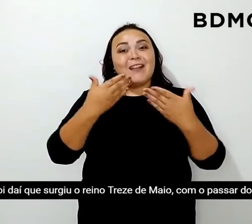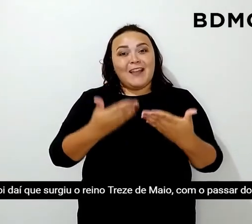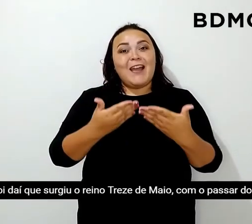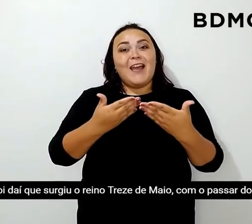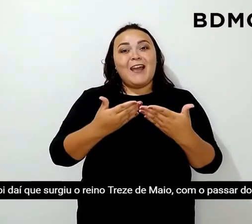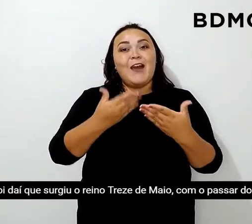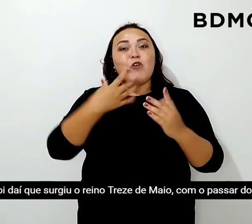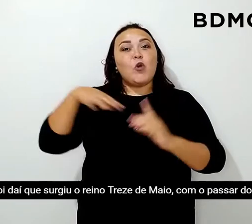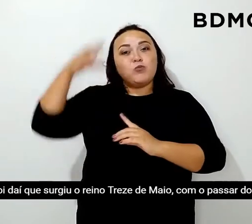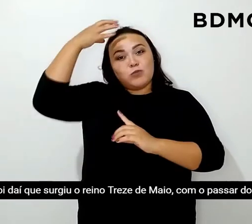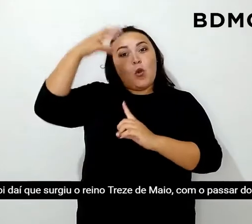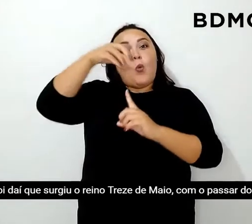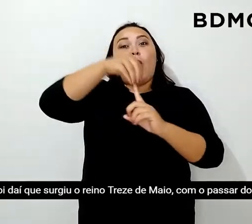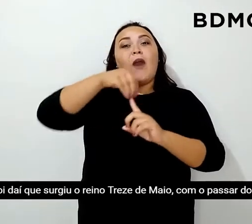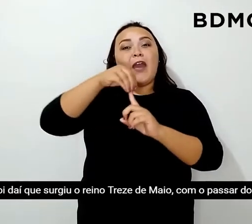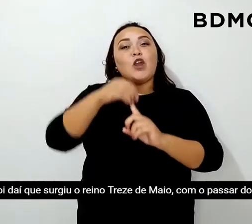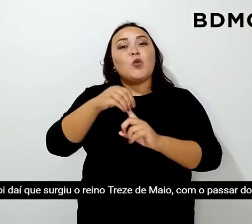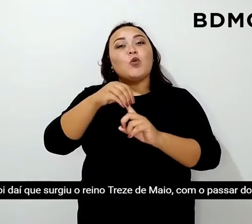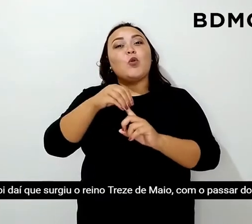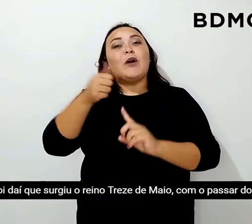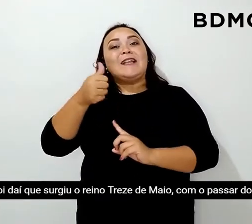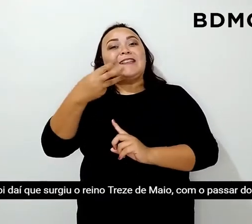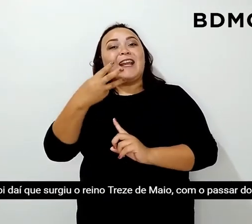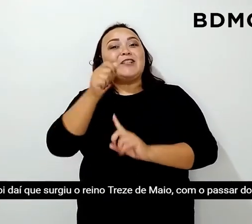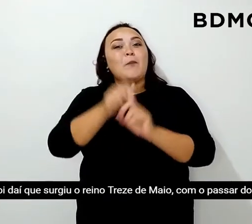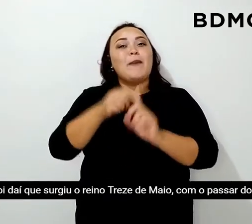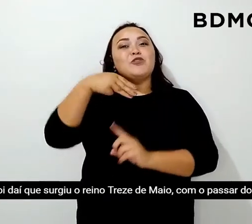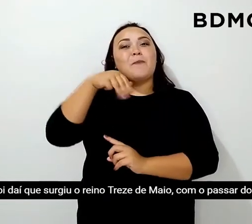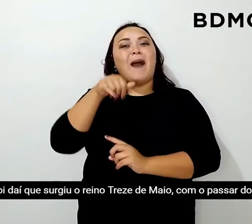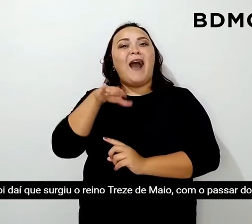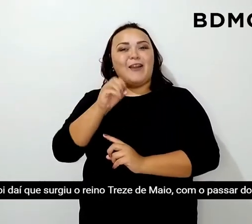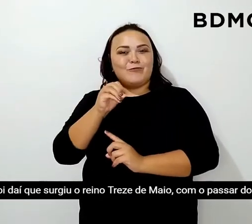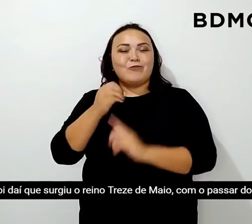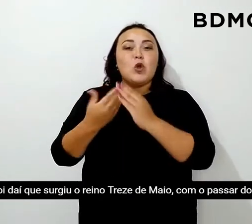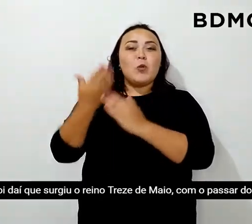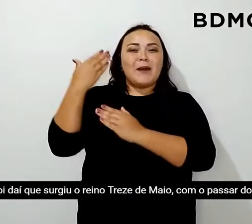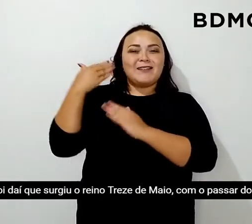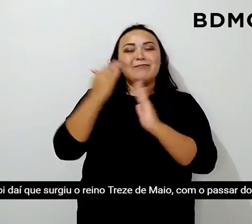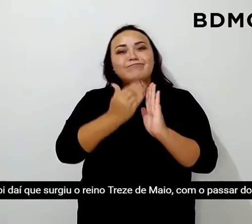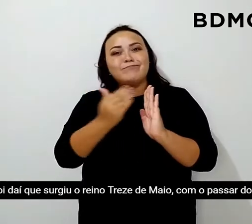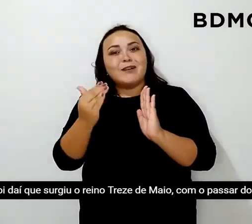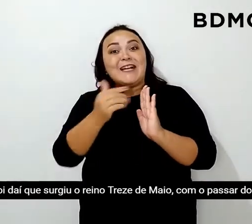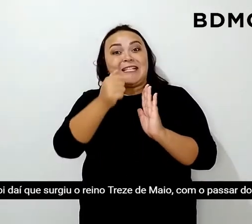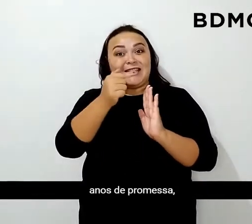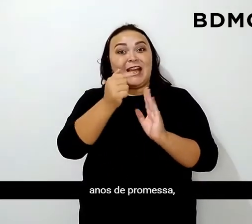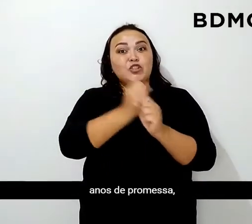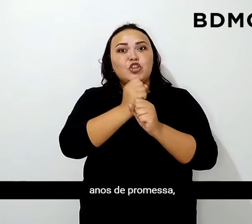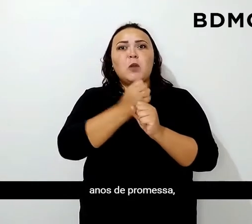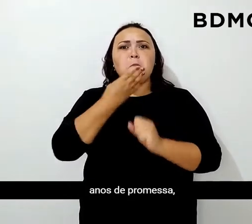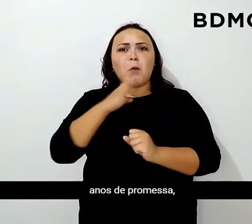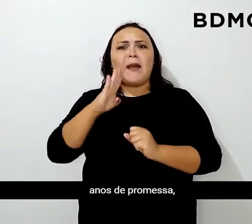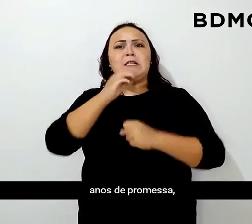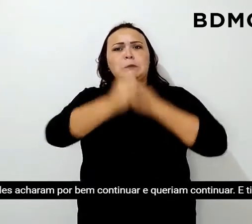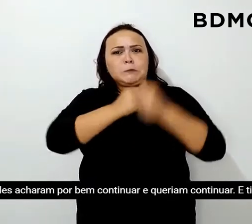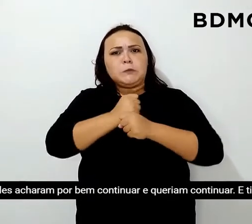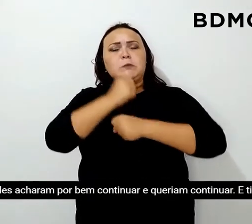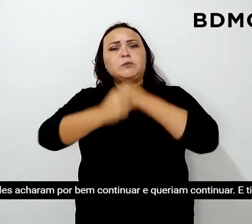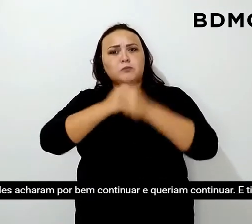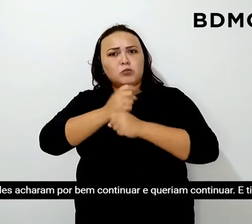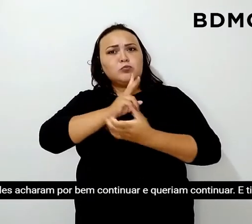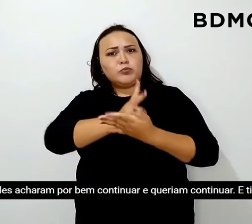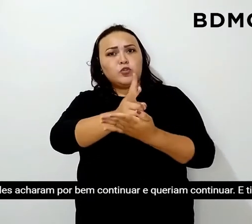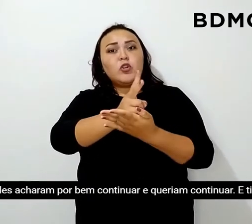o Reino 3 de Maio, que é com o passado dos sete anos de promessa,